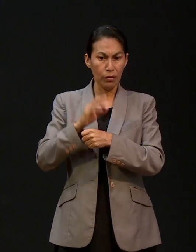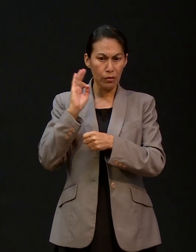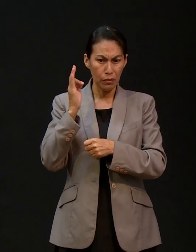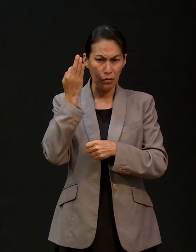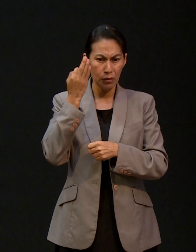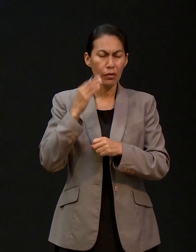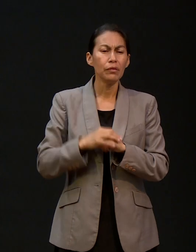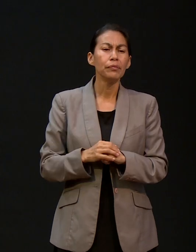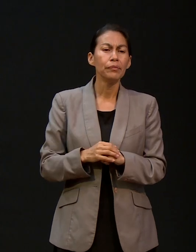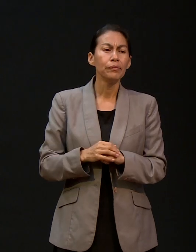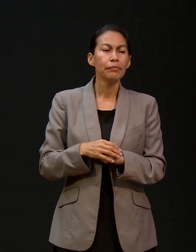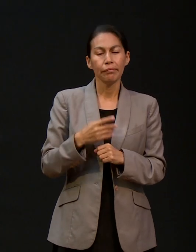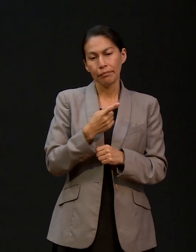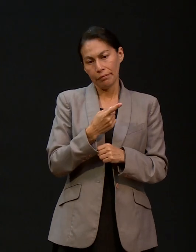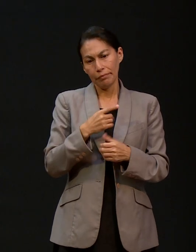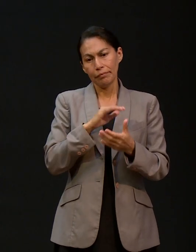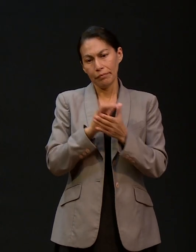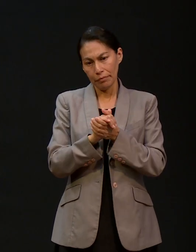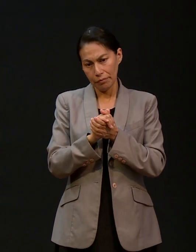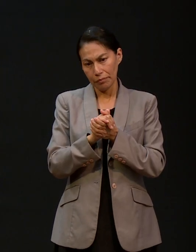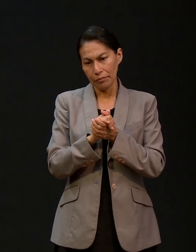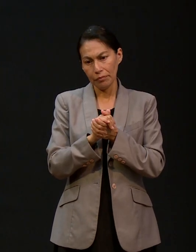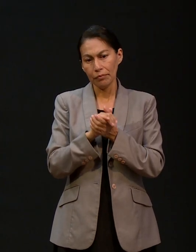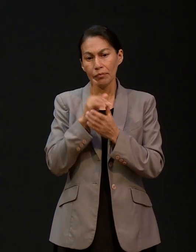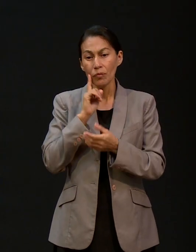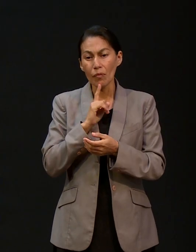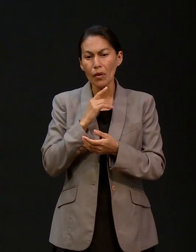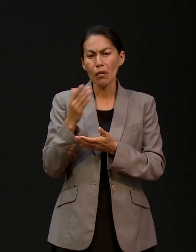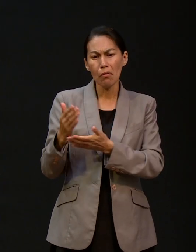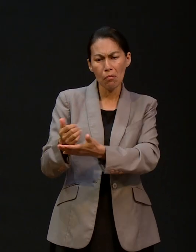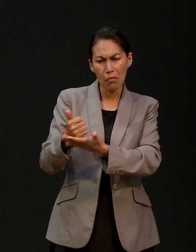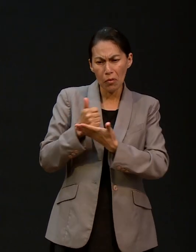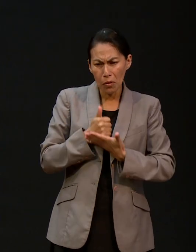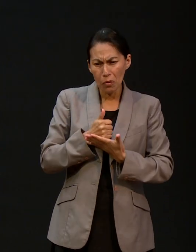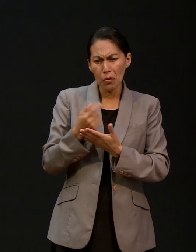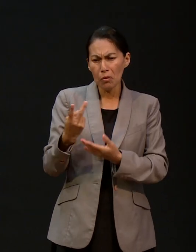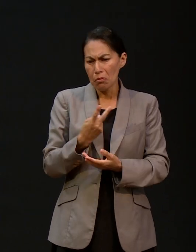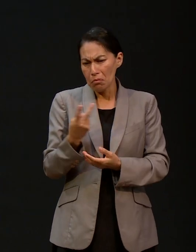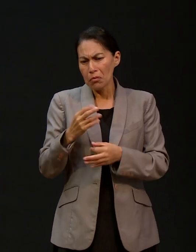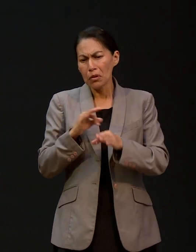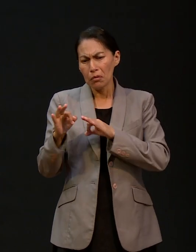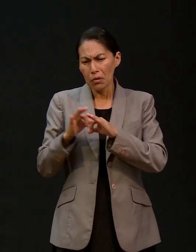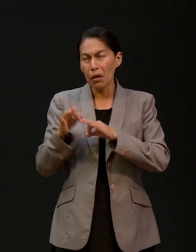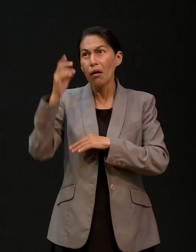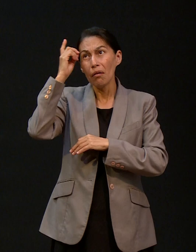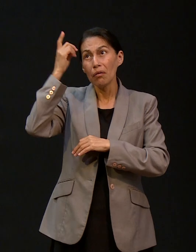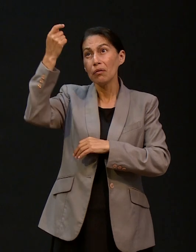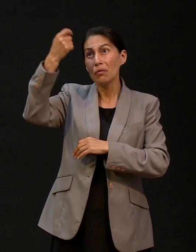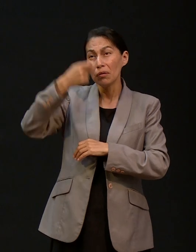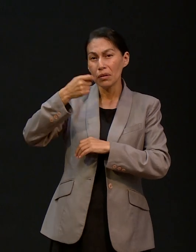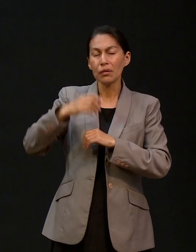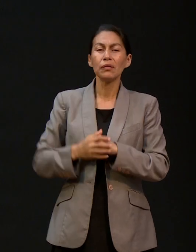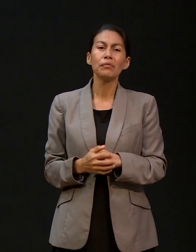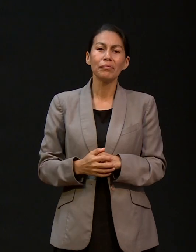de facultad. Y Sonia me acompaña, verdad, ella es mi asistente. Trabajamos juntos, tenemos la oportunidad, la bendición de trabajar juntos